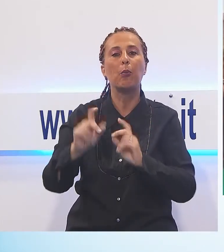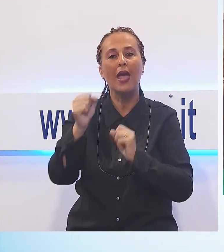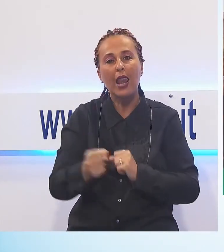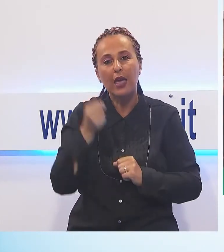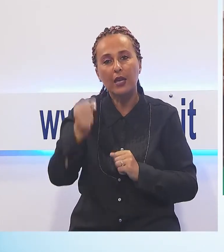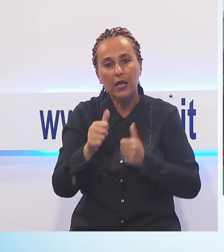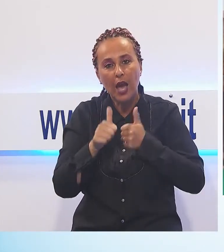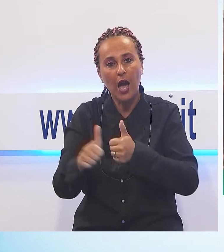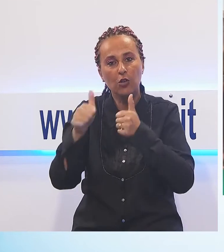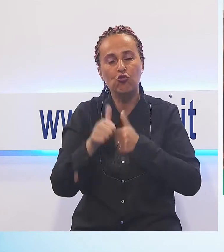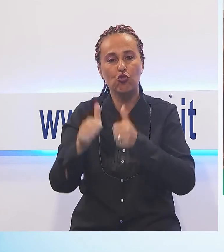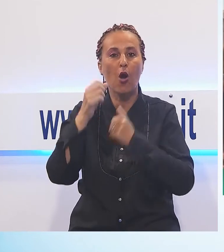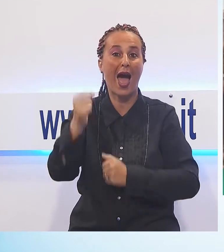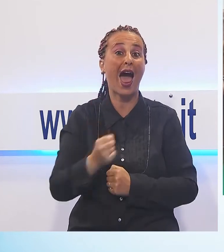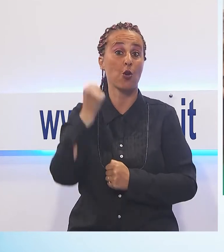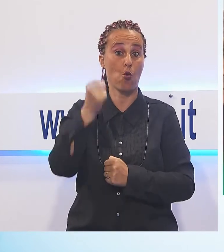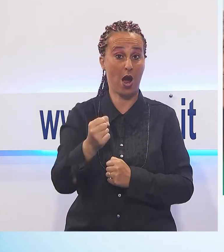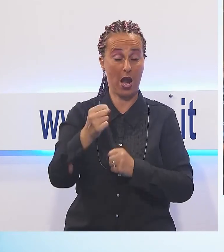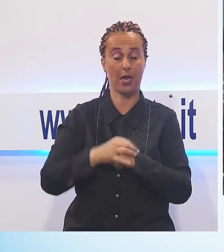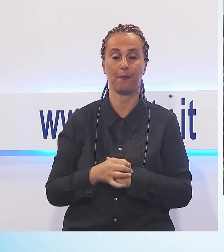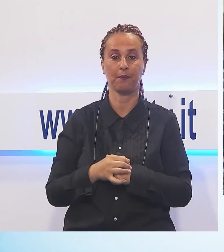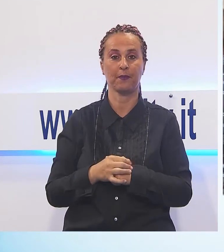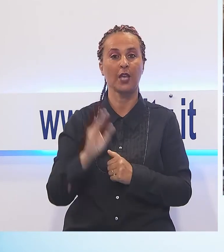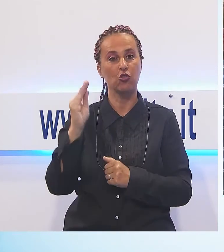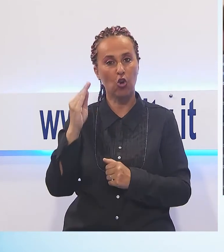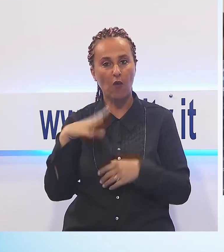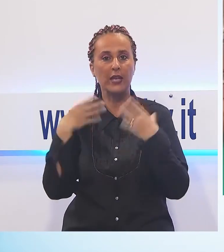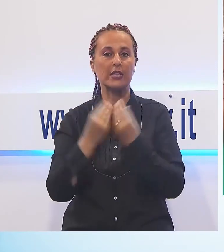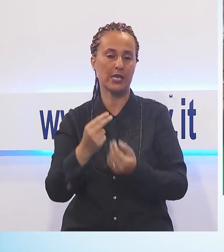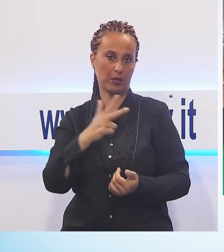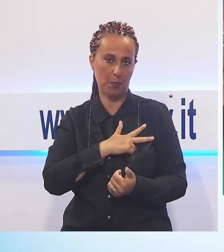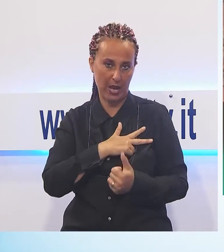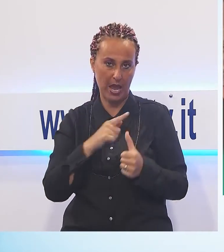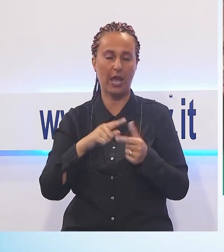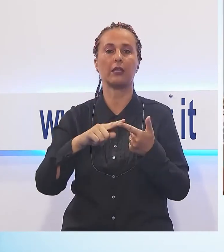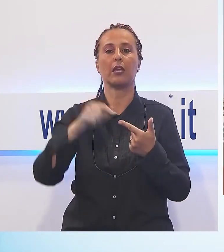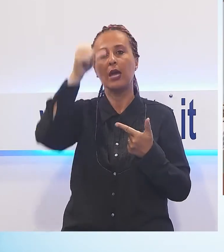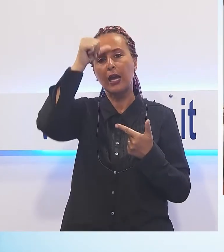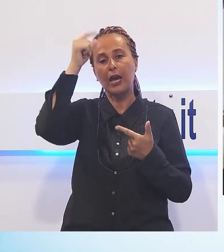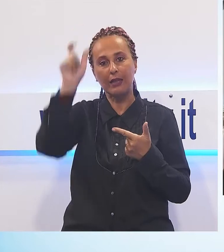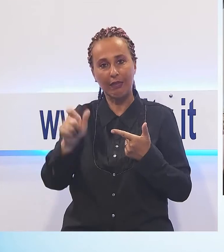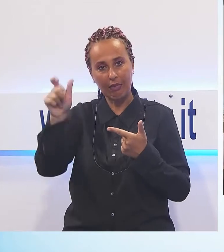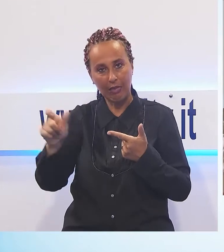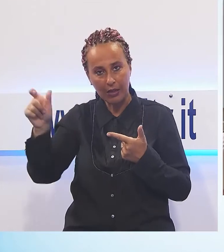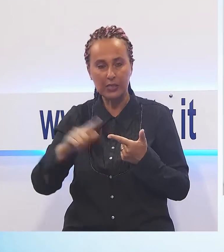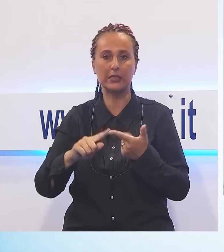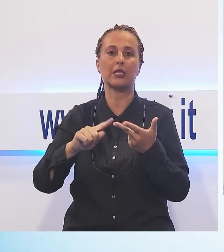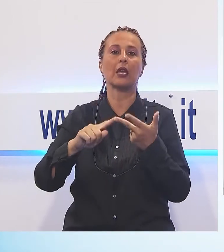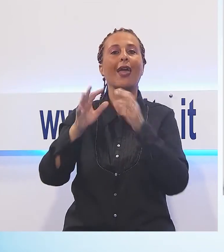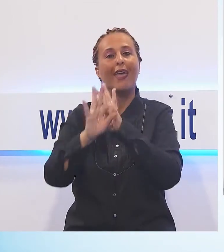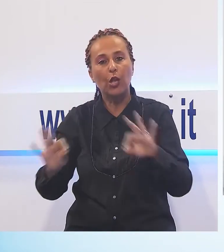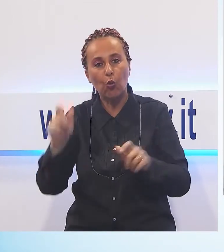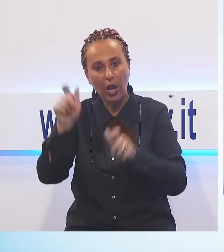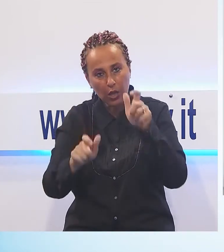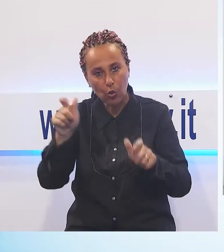nostri ragazzi Luca, usciti da loro comunità, insieme ai loro catechisti, sacerdoti, educatori, che ringrazio davvero di cuore, ci siano